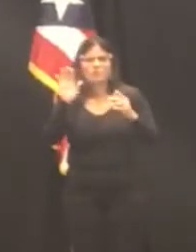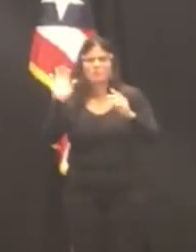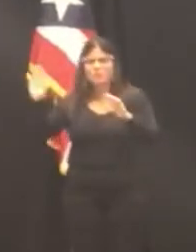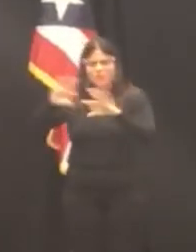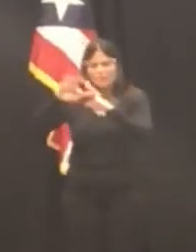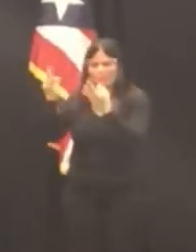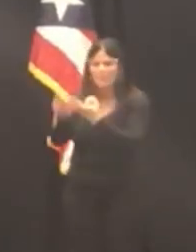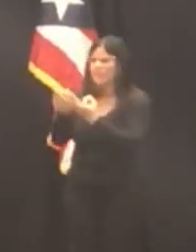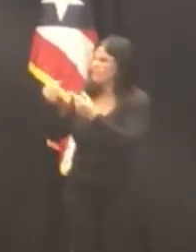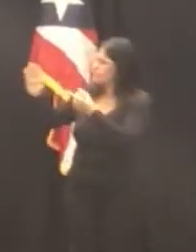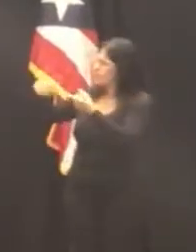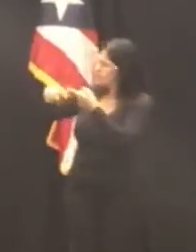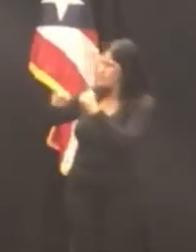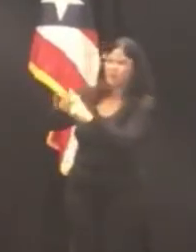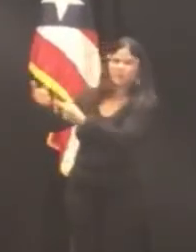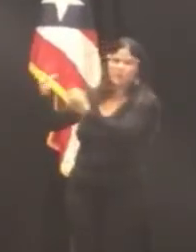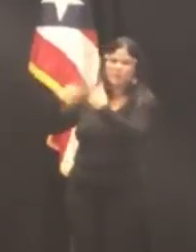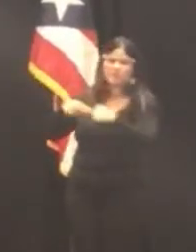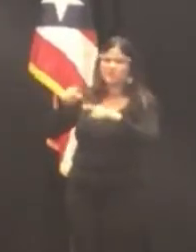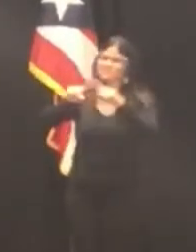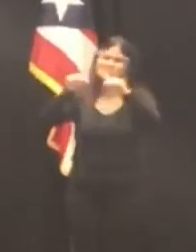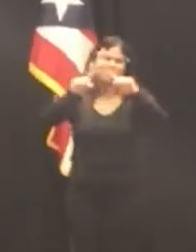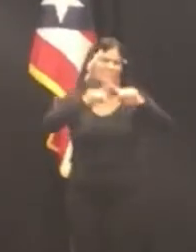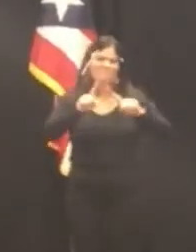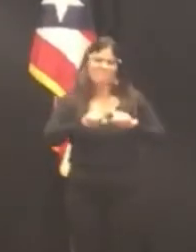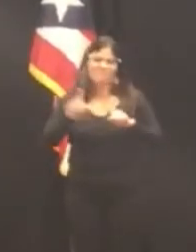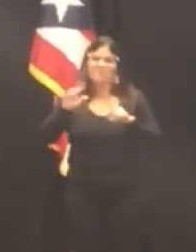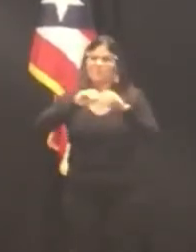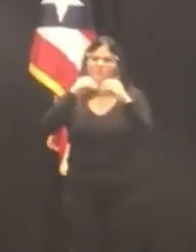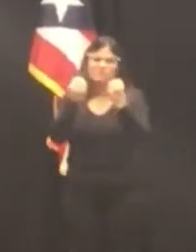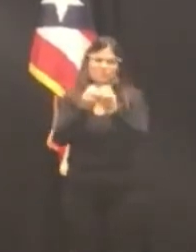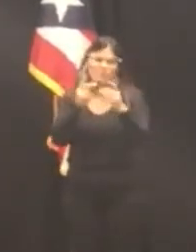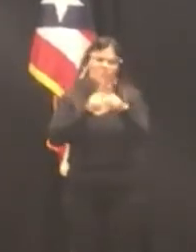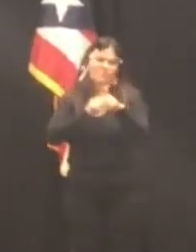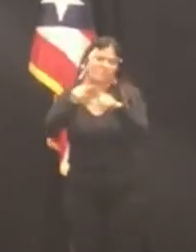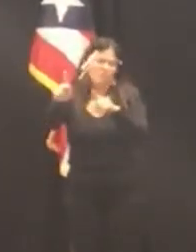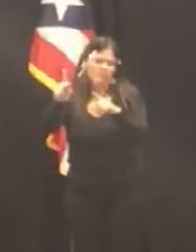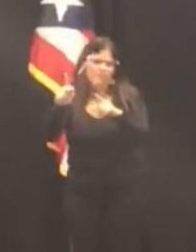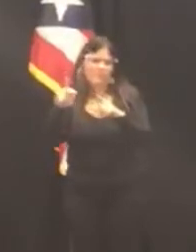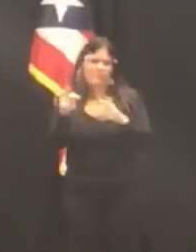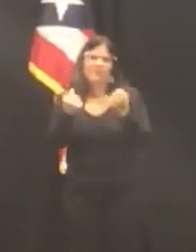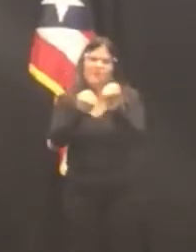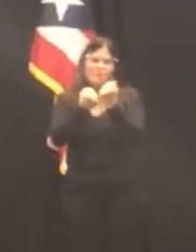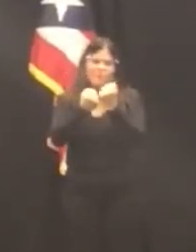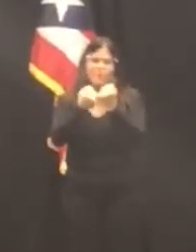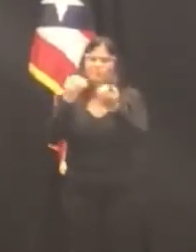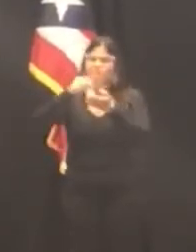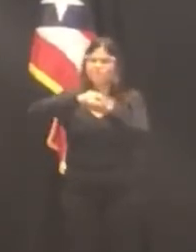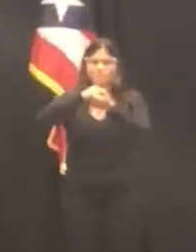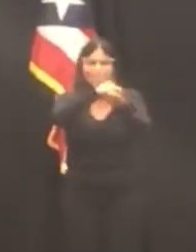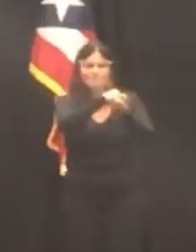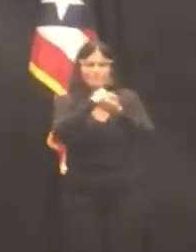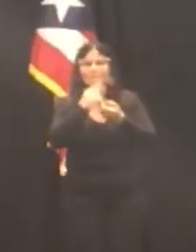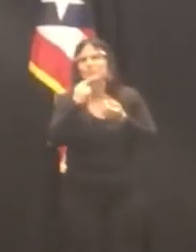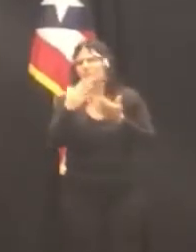y de las diferentes organizaciones profesionales en apoyo de ambos nominados